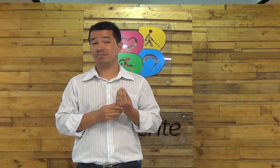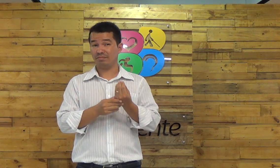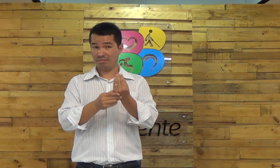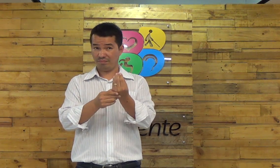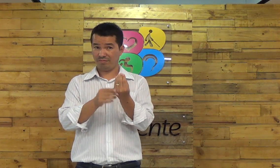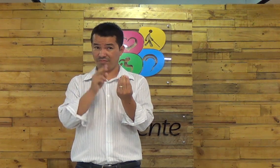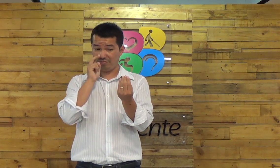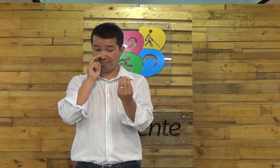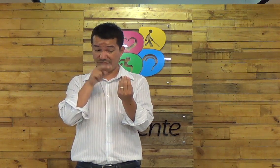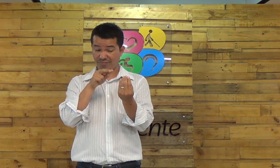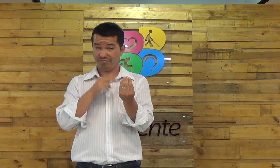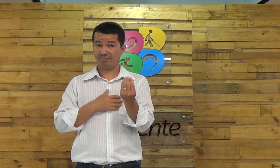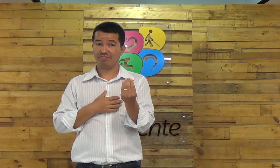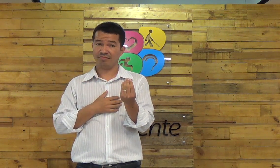olhem para suas vidas